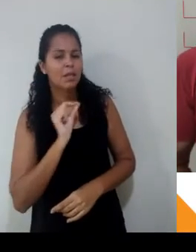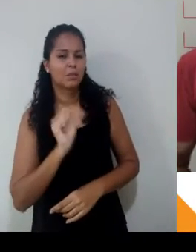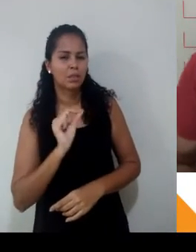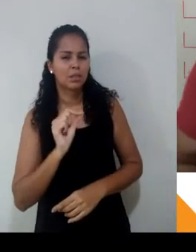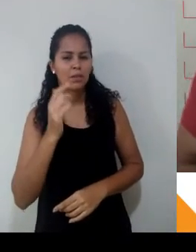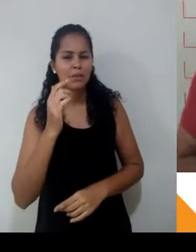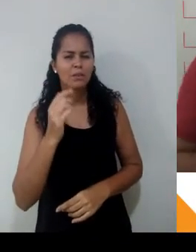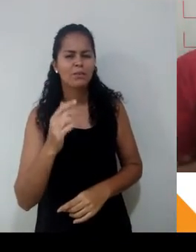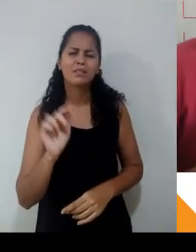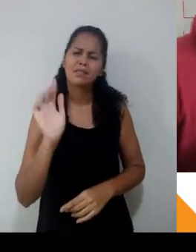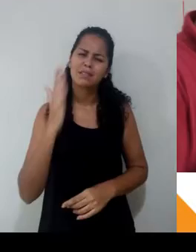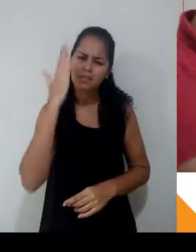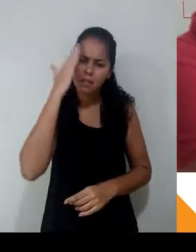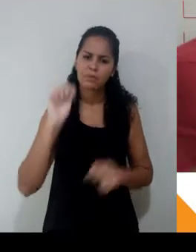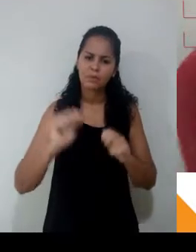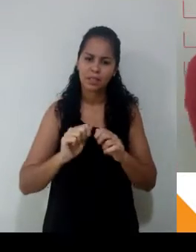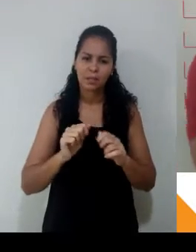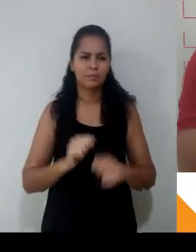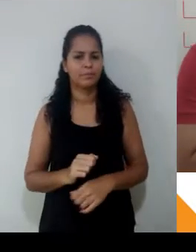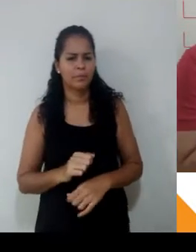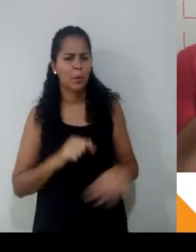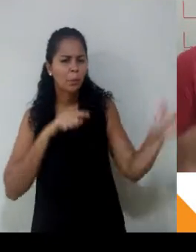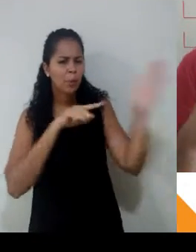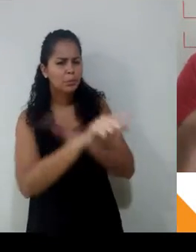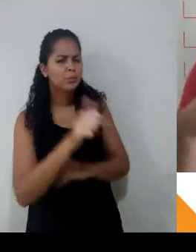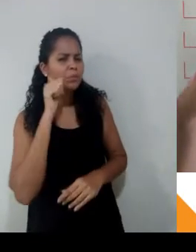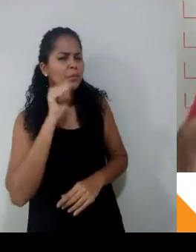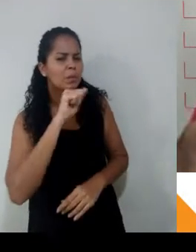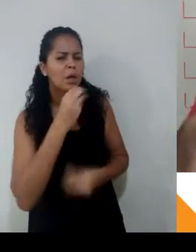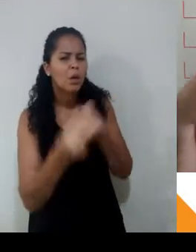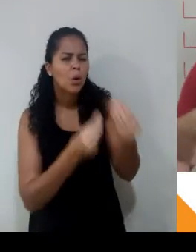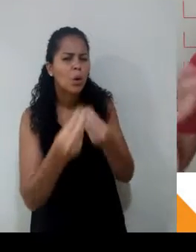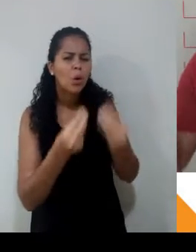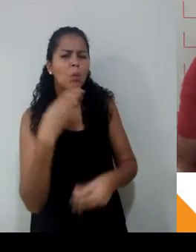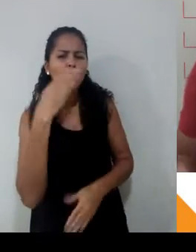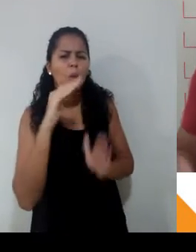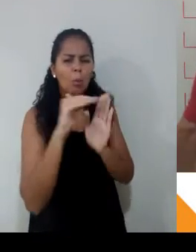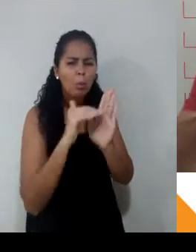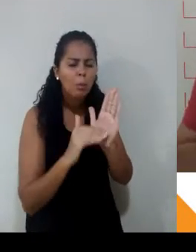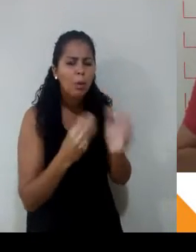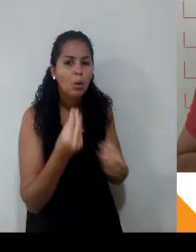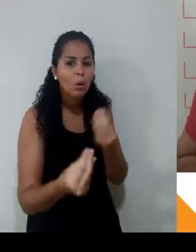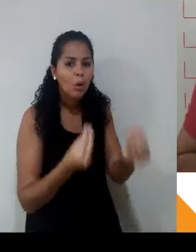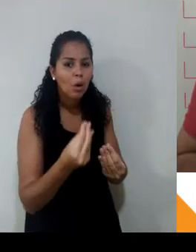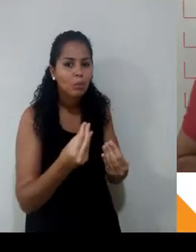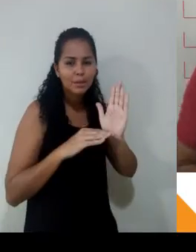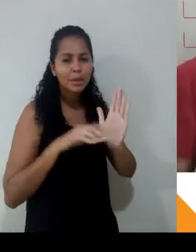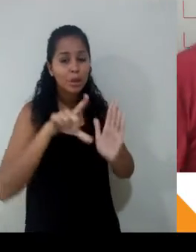faz. Eu fui perguntar para a minha mamãe qual era a receita de bolo que ela faz. E peguei só dois ingredientes.